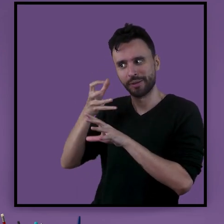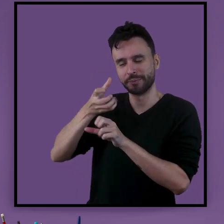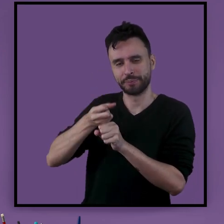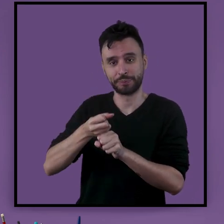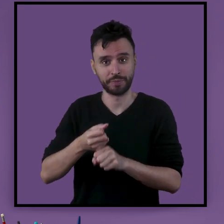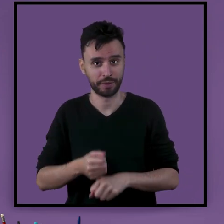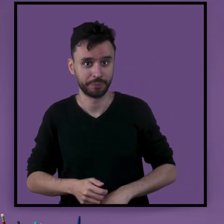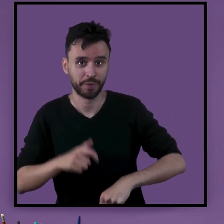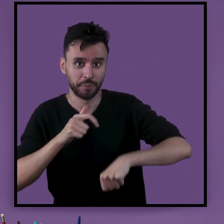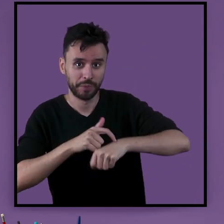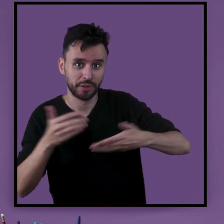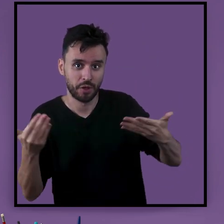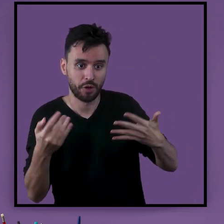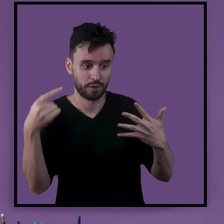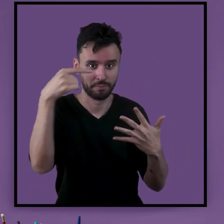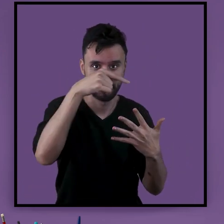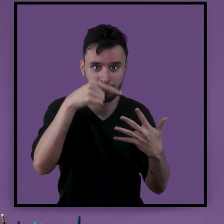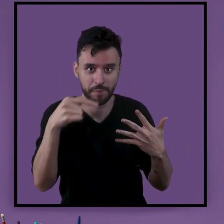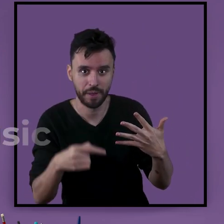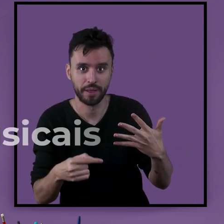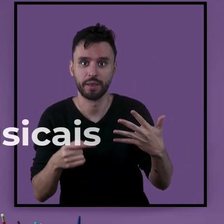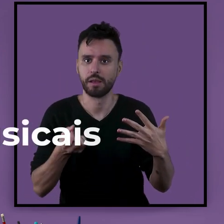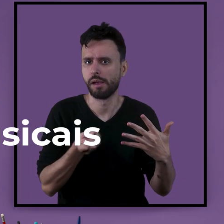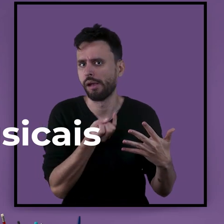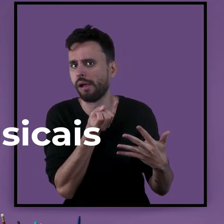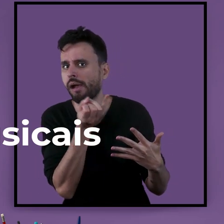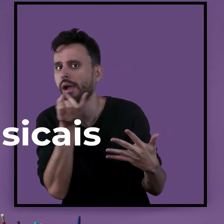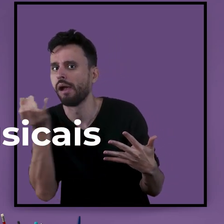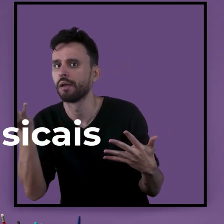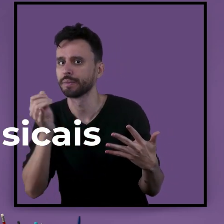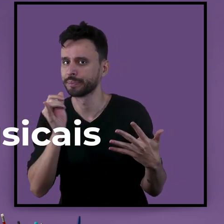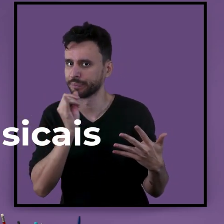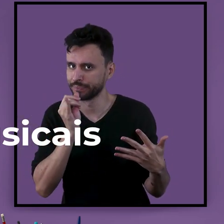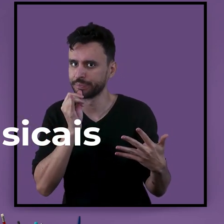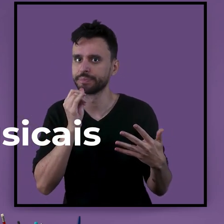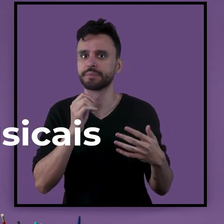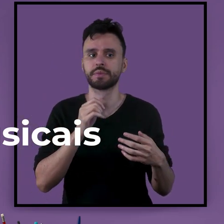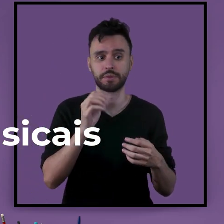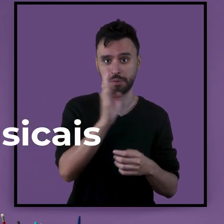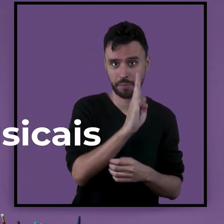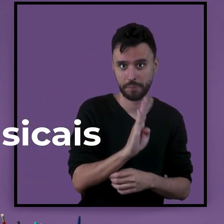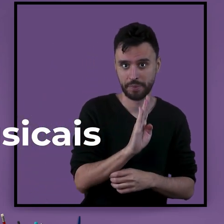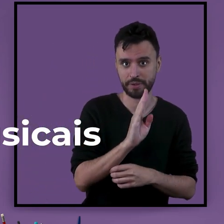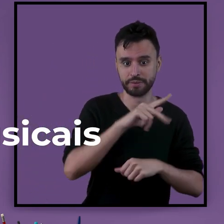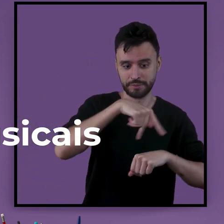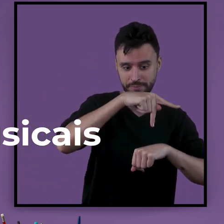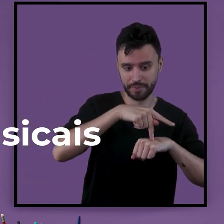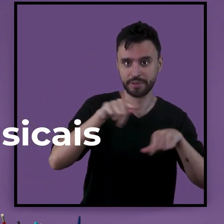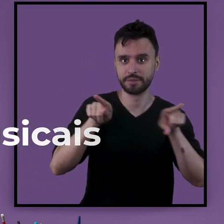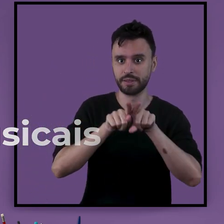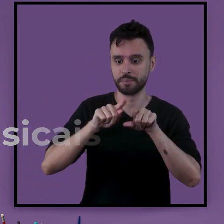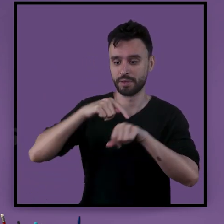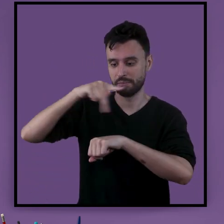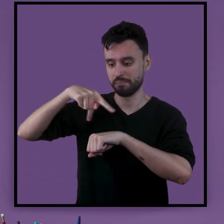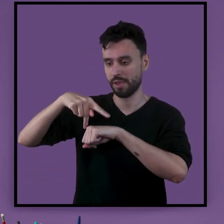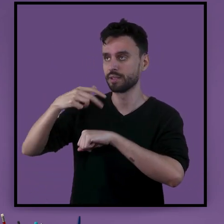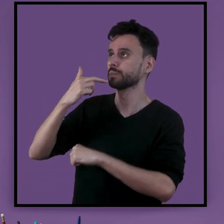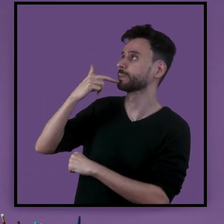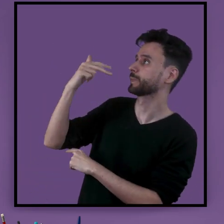momento, apresentar alguns gêneros musicais que são brasileiros e